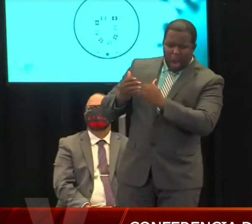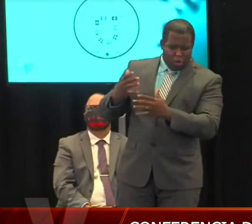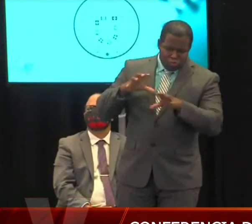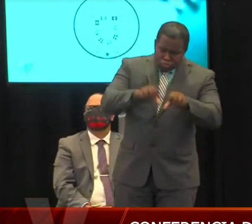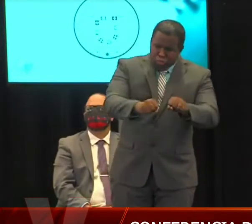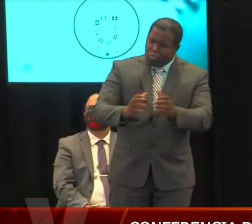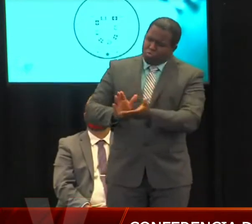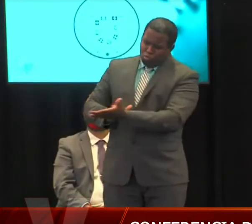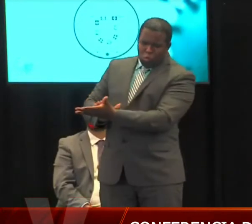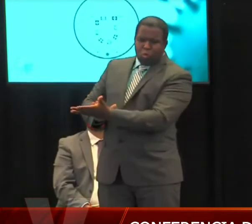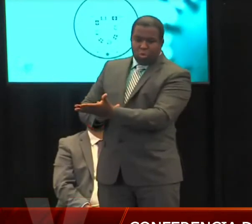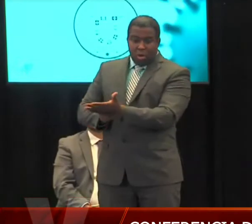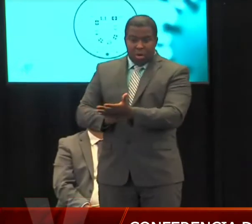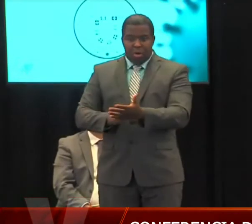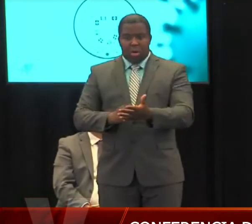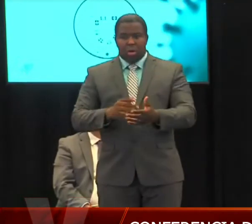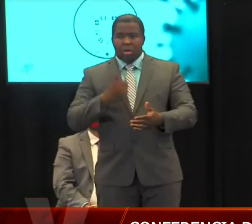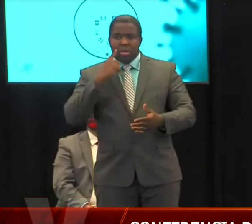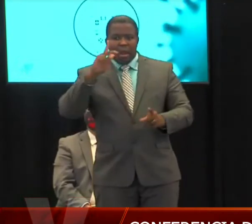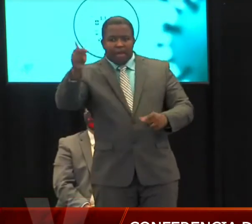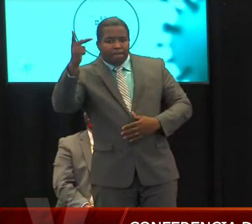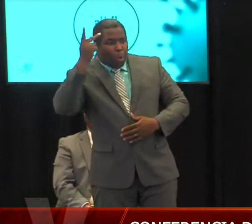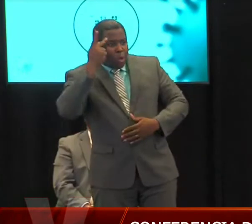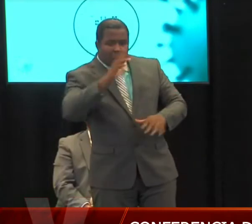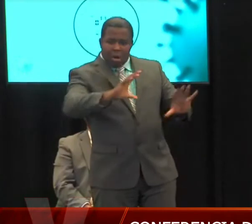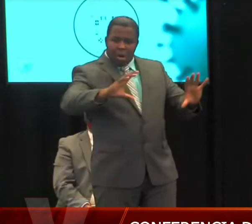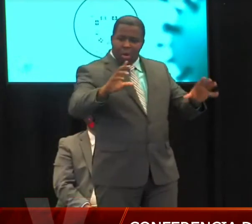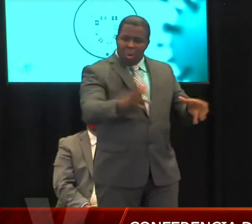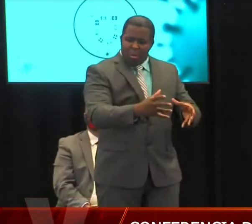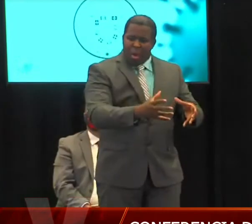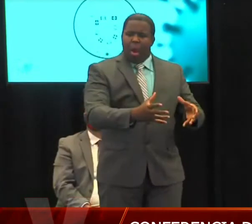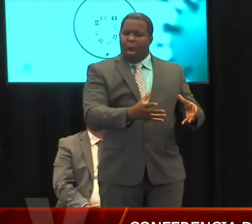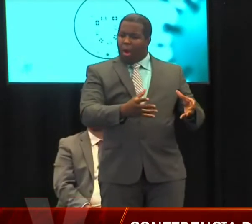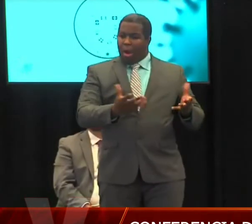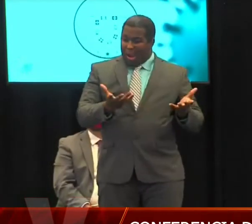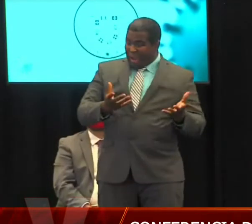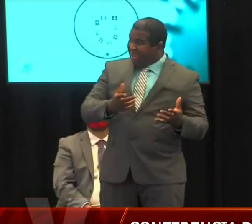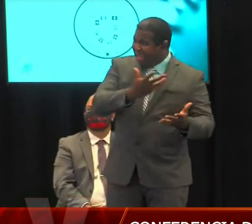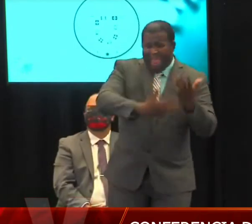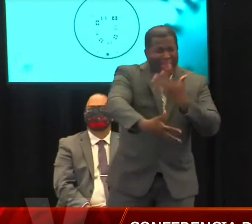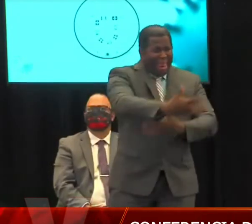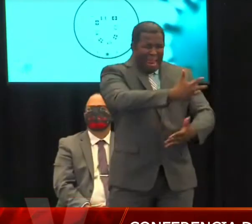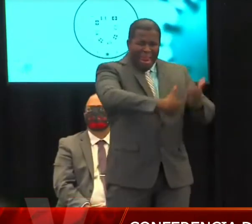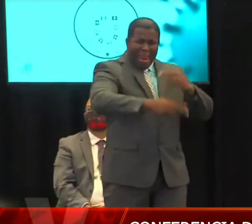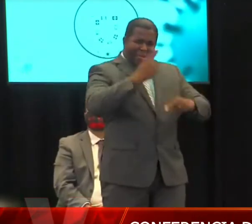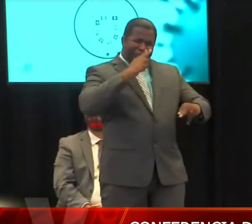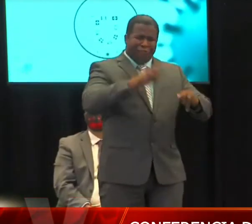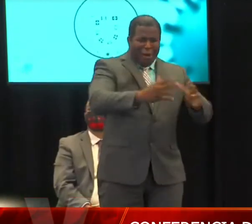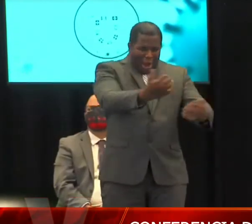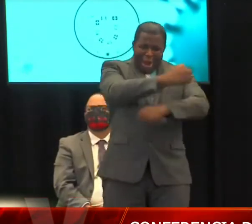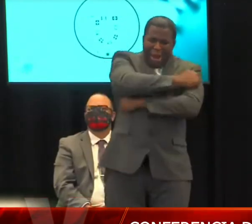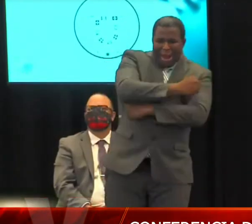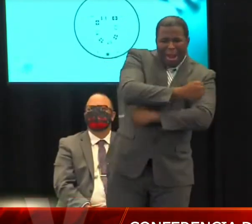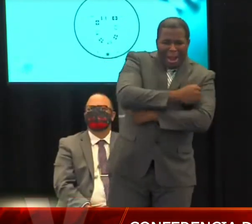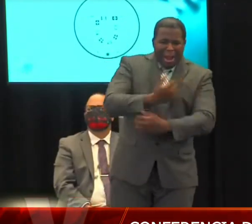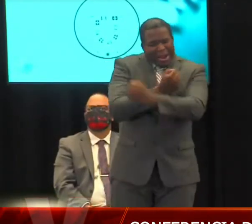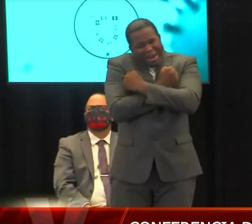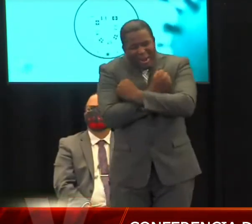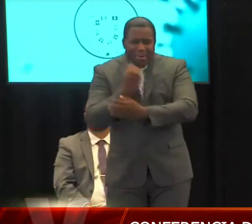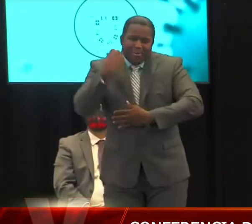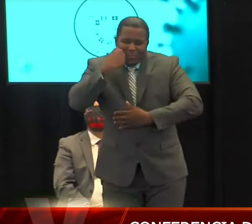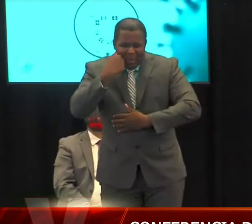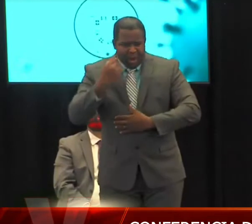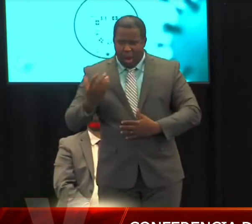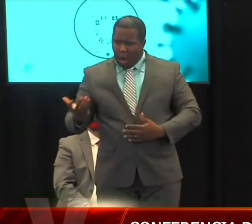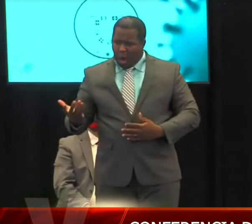generó que muchos funcionarios, candidatos, funcionarios electos, se hayan contagiado con el virus? Entonces, lo que piden es precisamente que